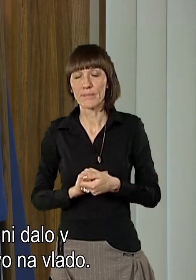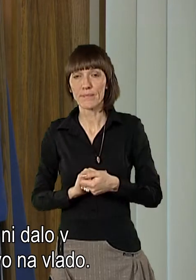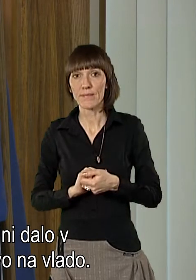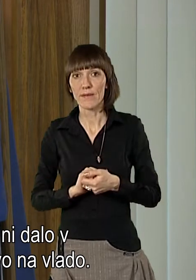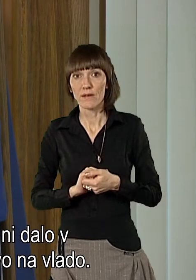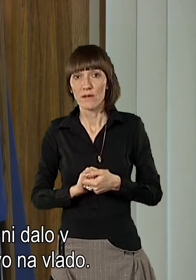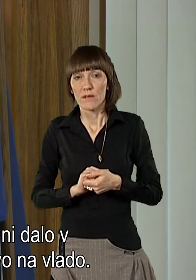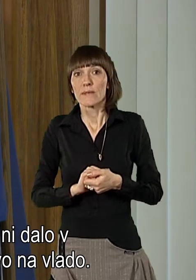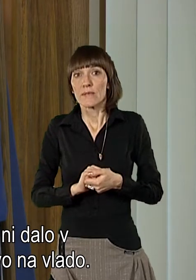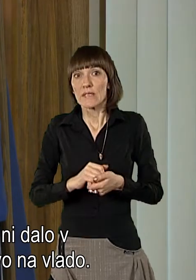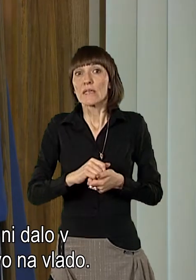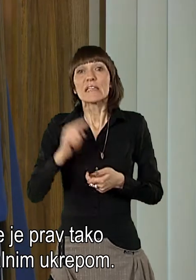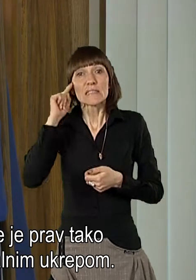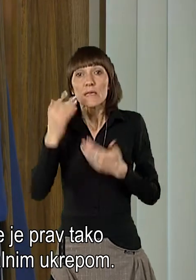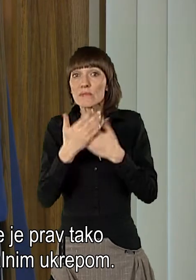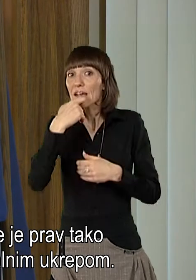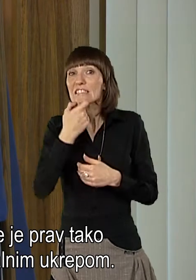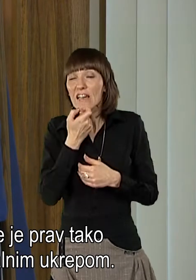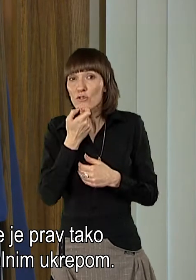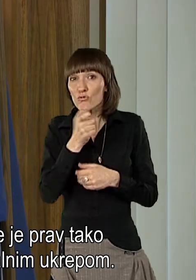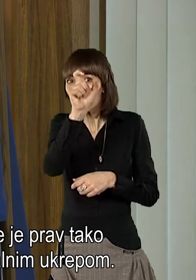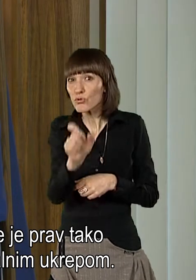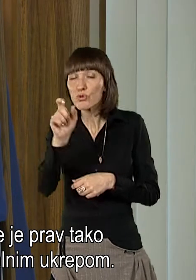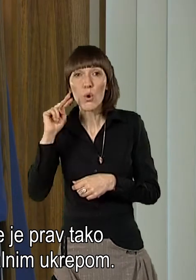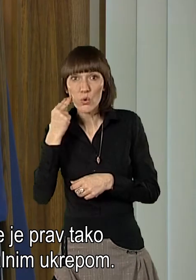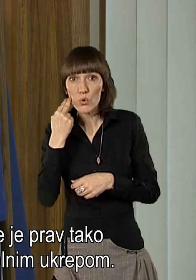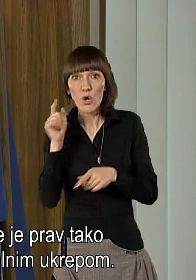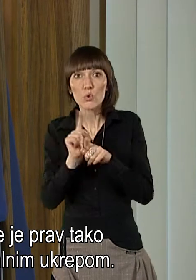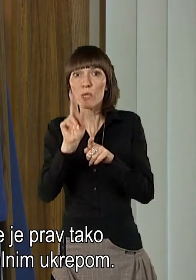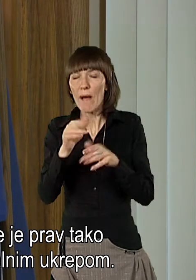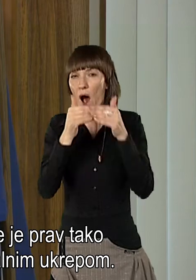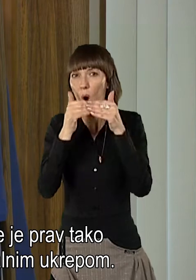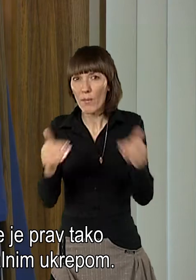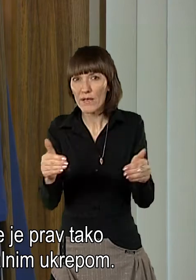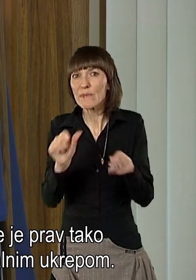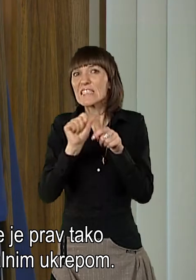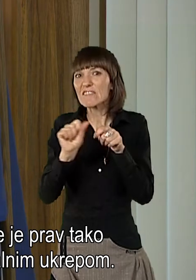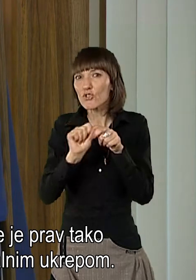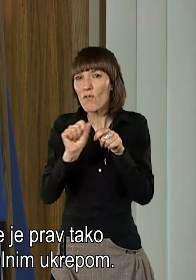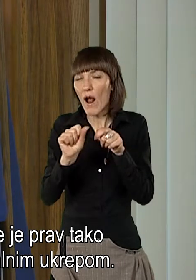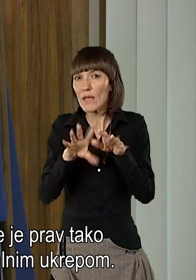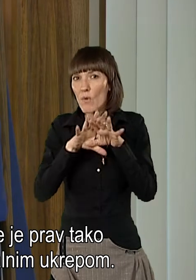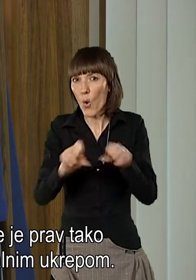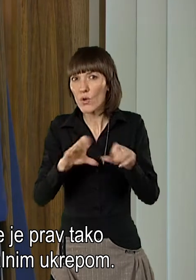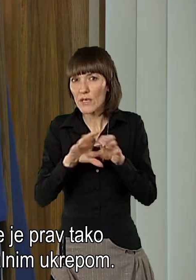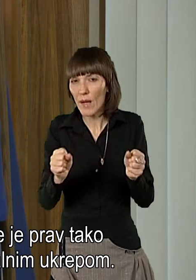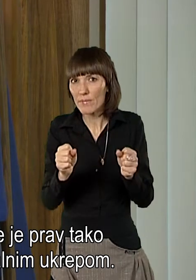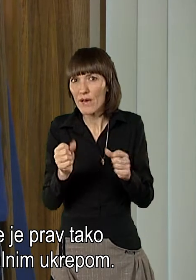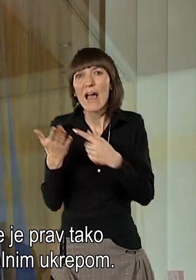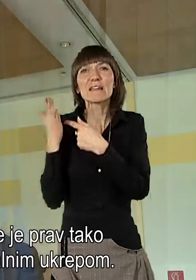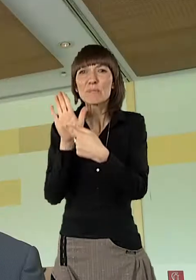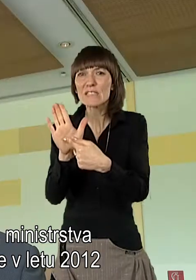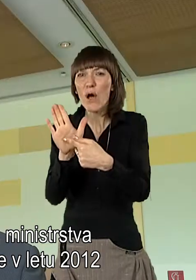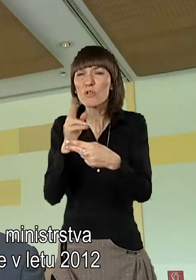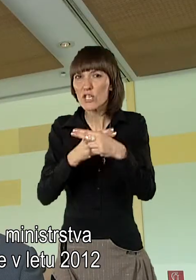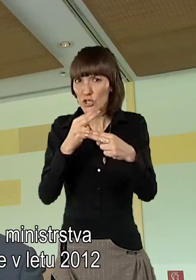vlado. Skrb za starejše gluhe je prav tako omejen z temi vrčevalnimi ukrepi, kaj